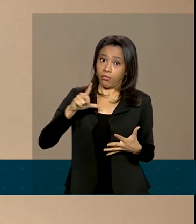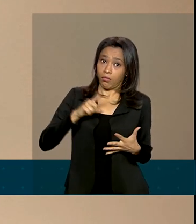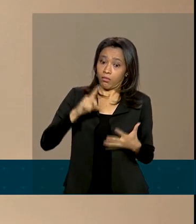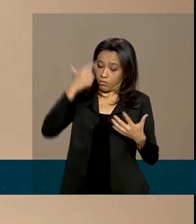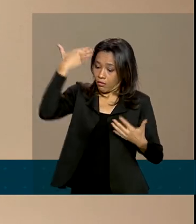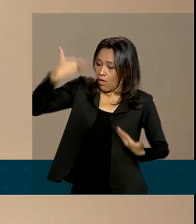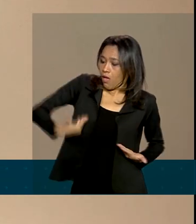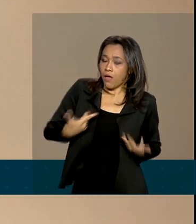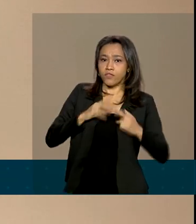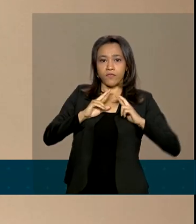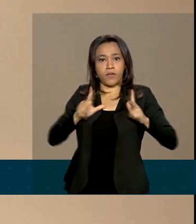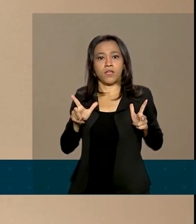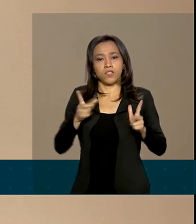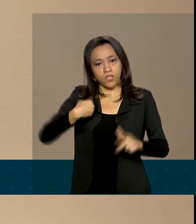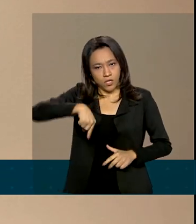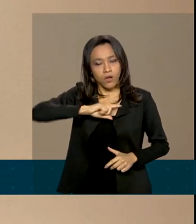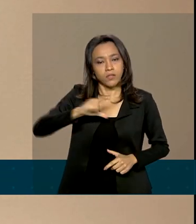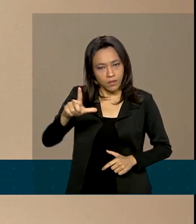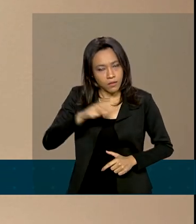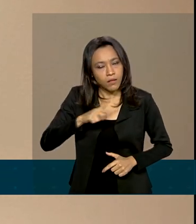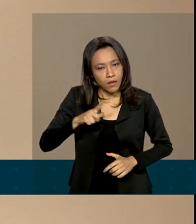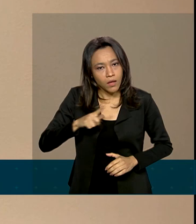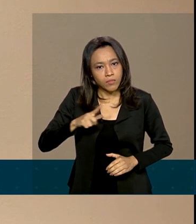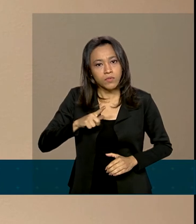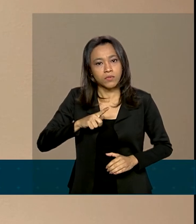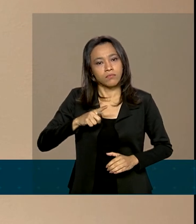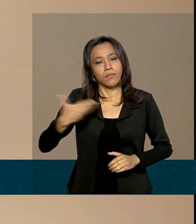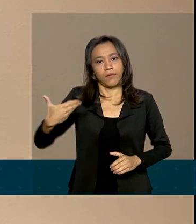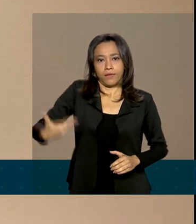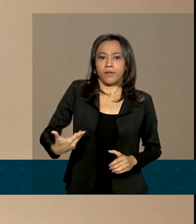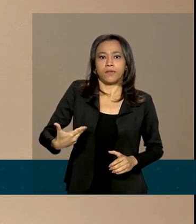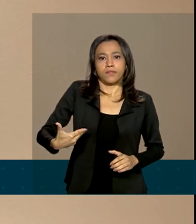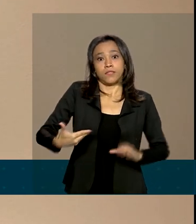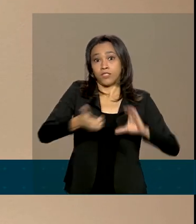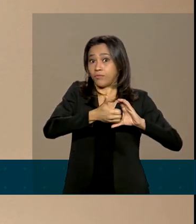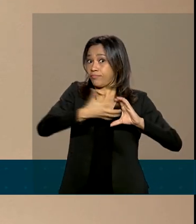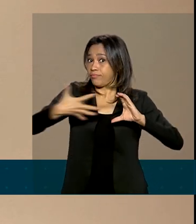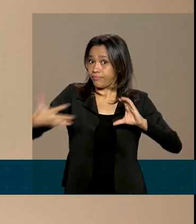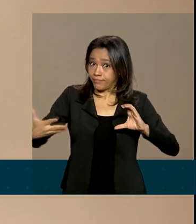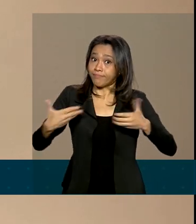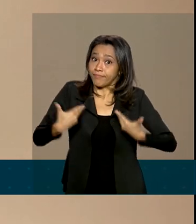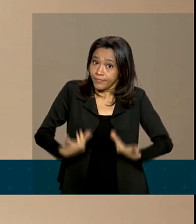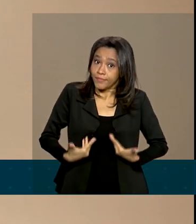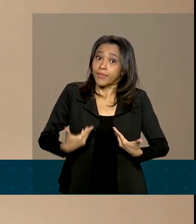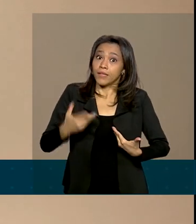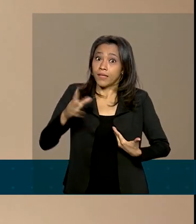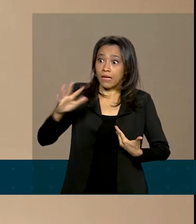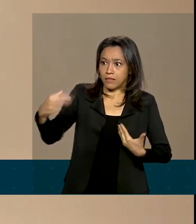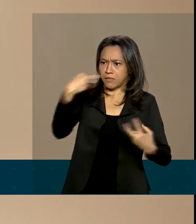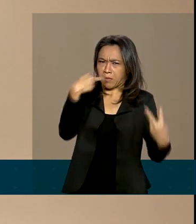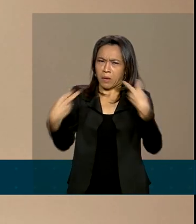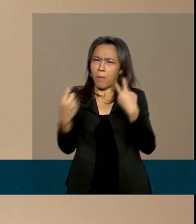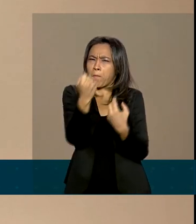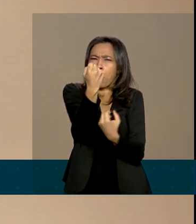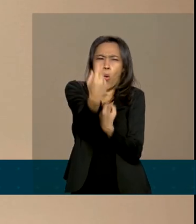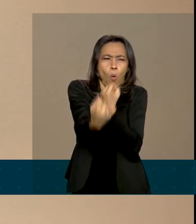diferente, como nós que temos esse padrão de doenças que são vistas em pouquíssimas pessoas na população.